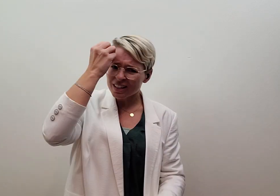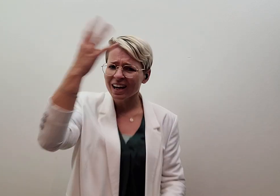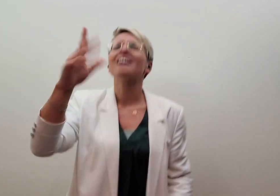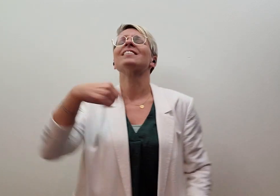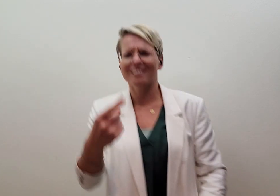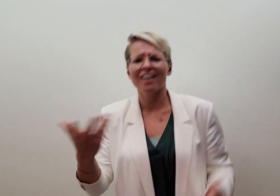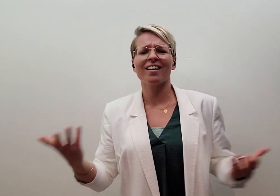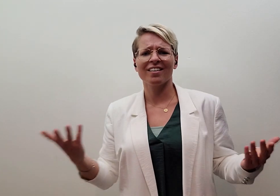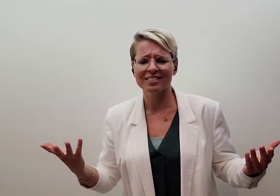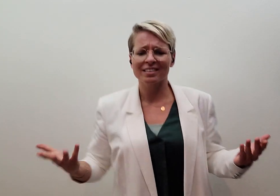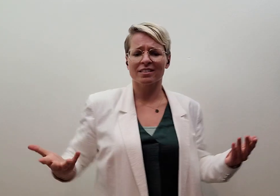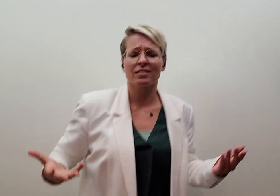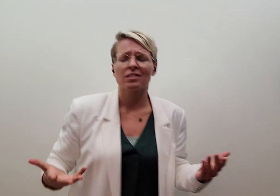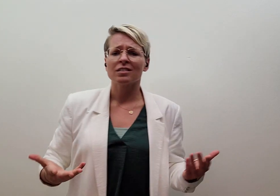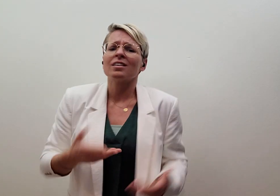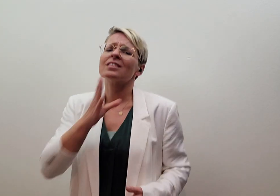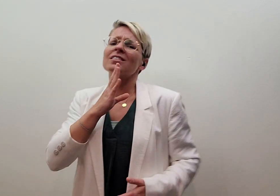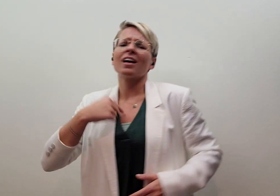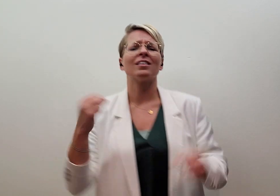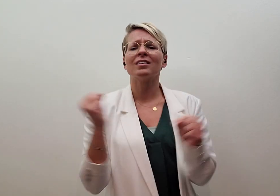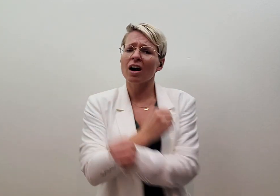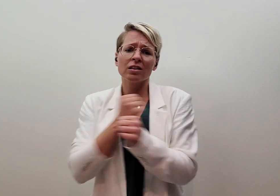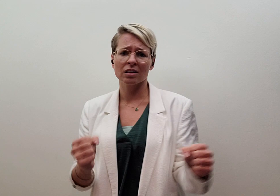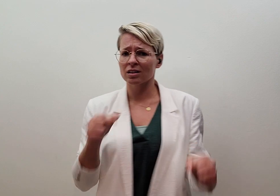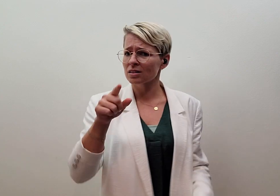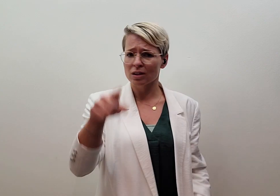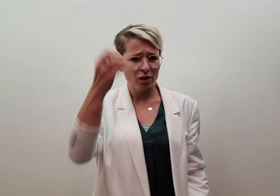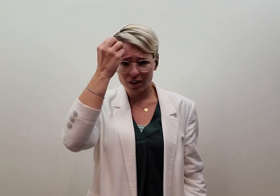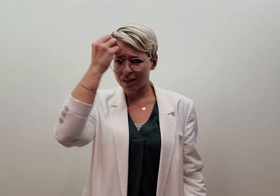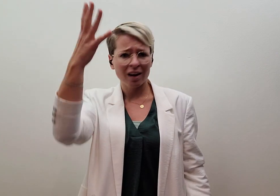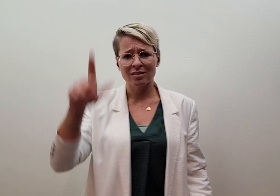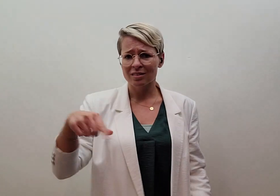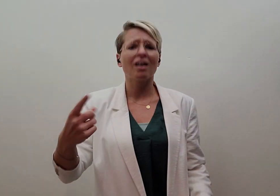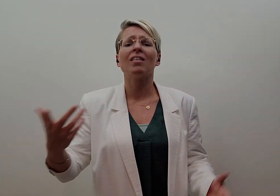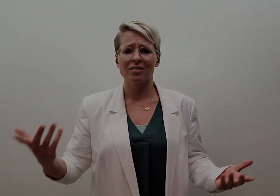vergeten kan Wat als ik jou nooit vergeten kan